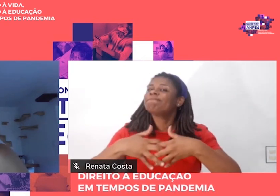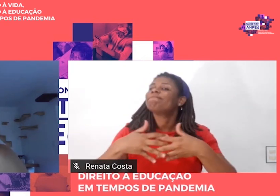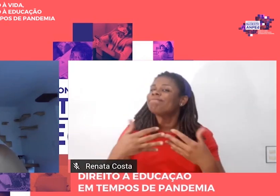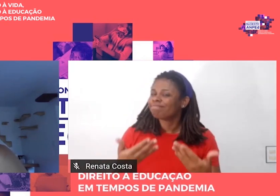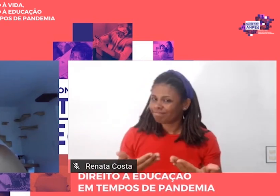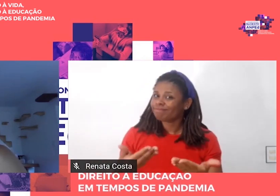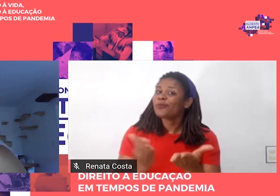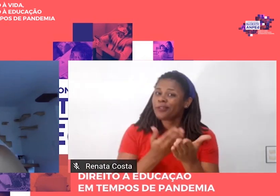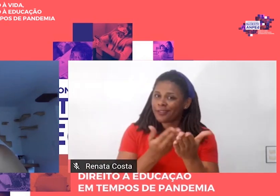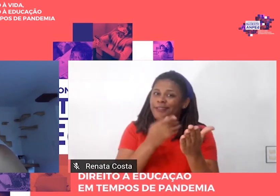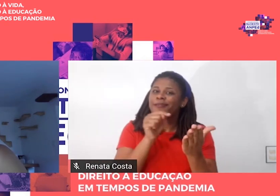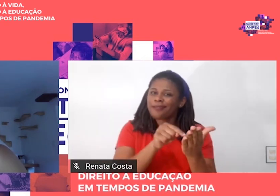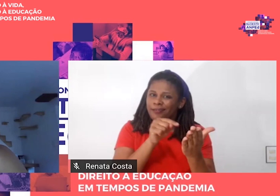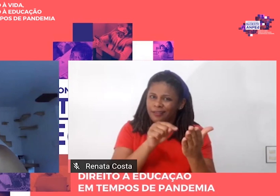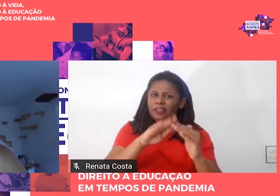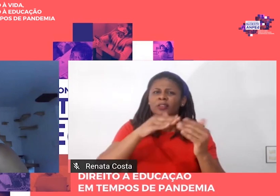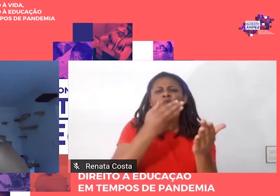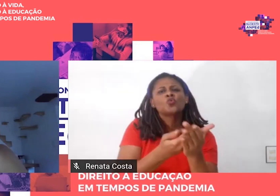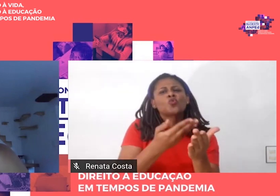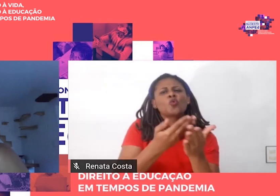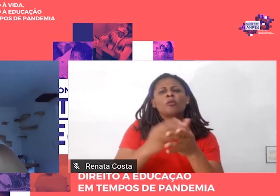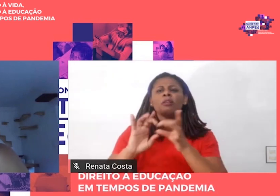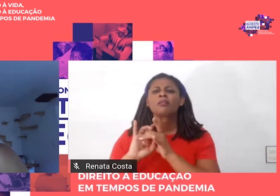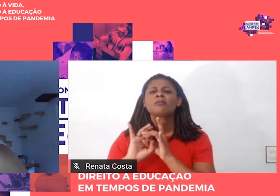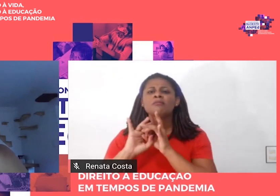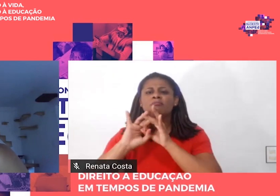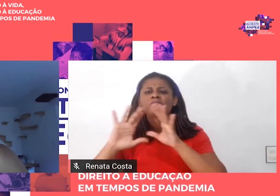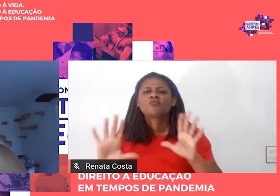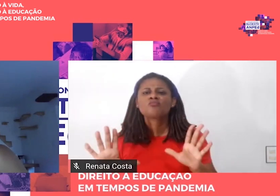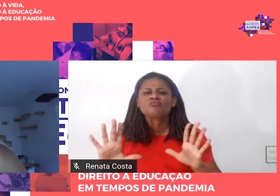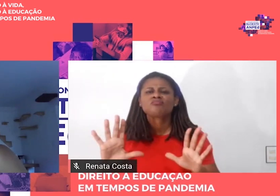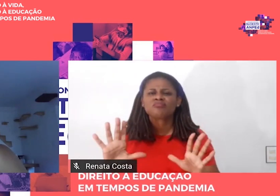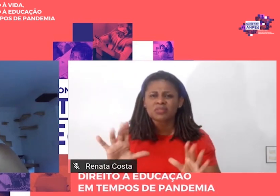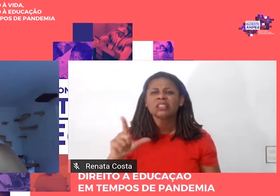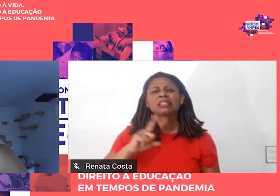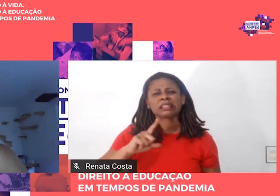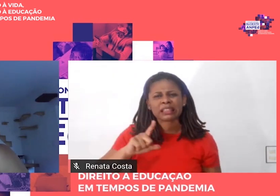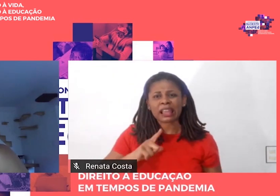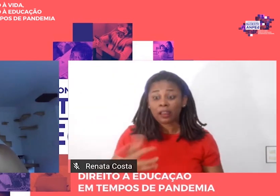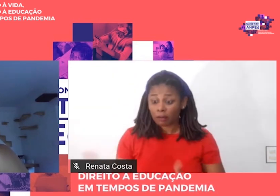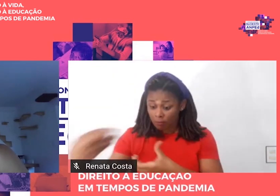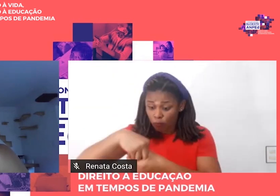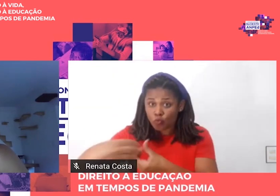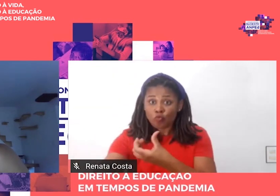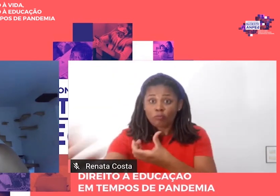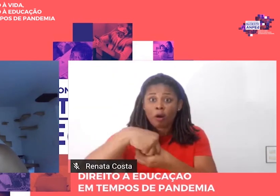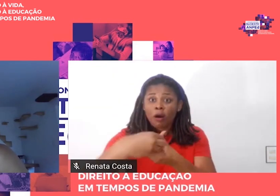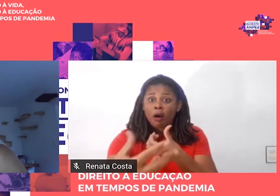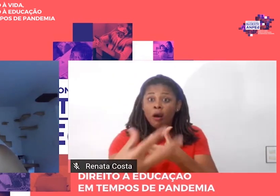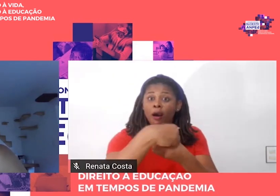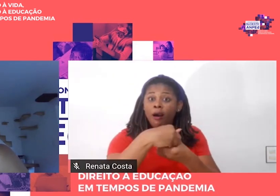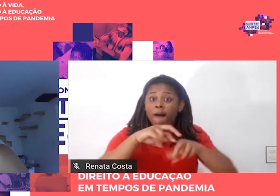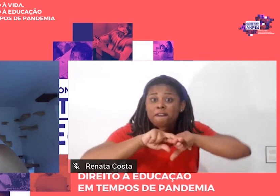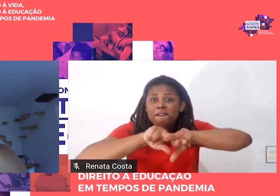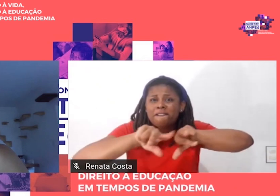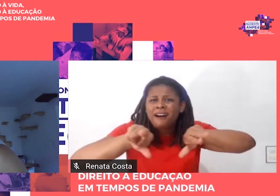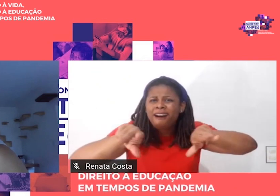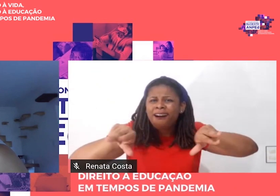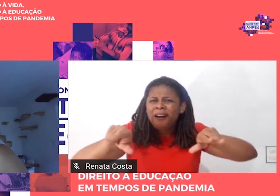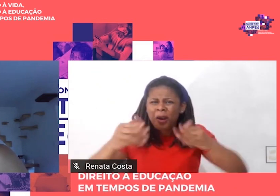Escola e Democracia é um livro com muitos livros dentro. A capacidade de síntese e